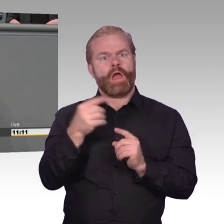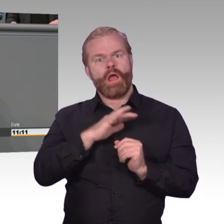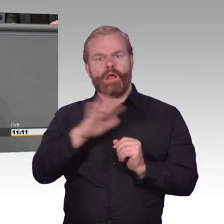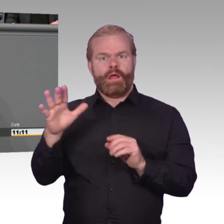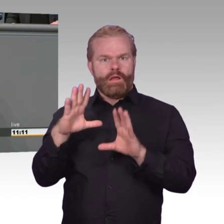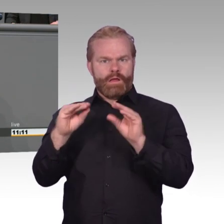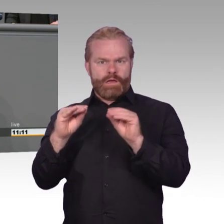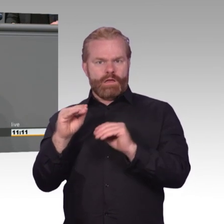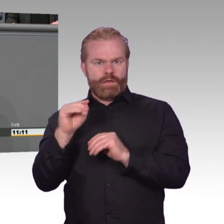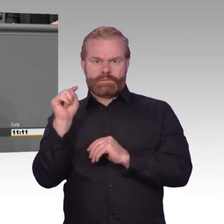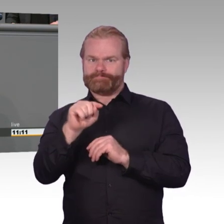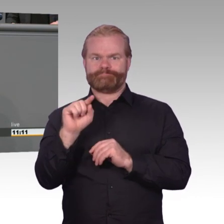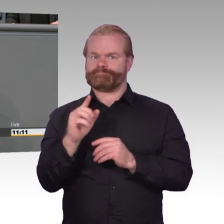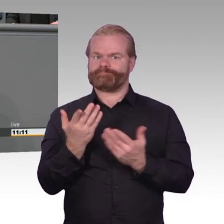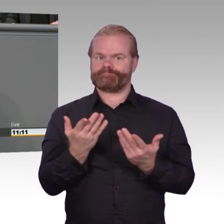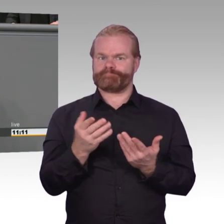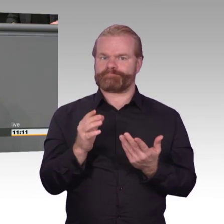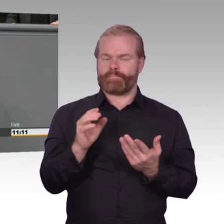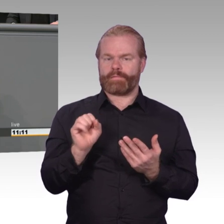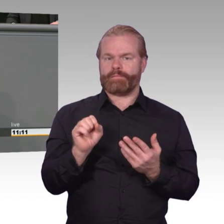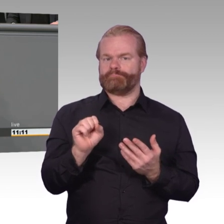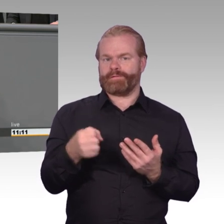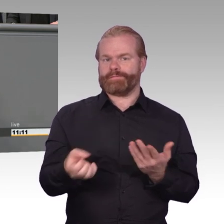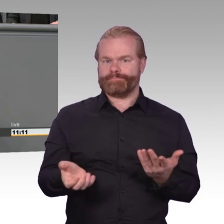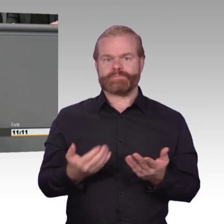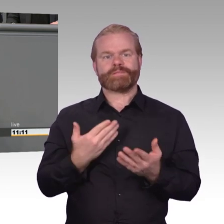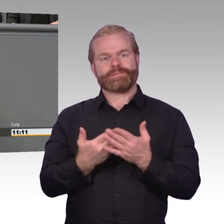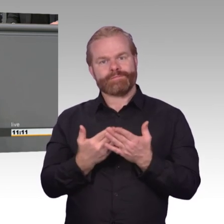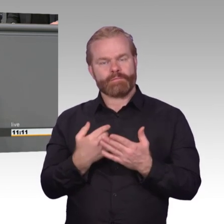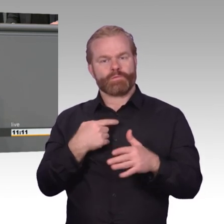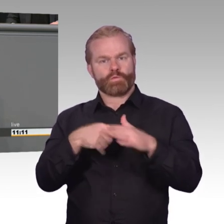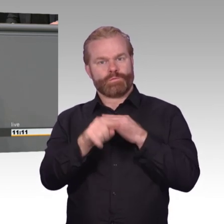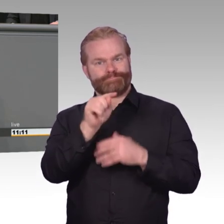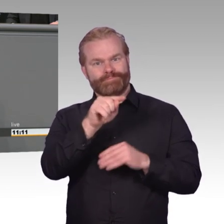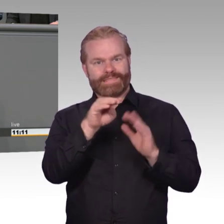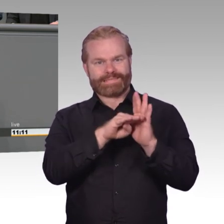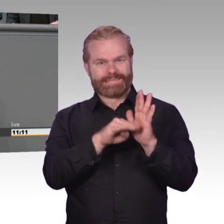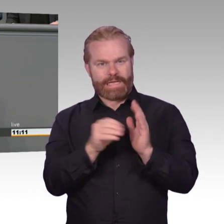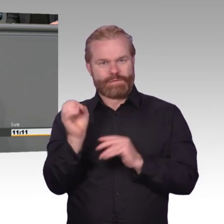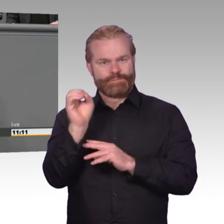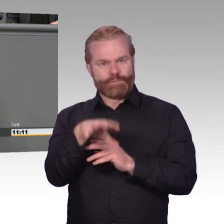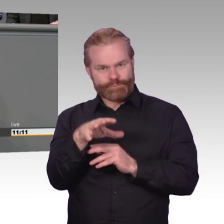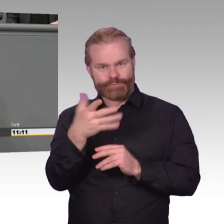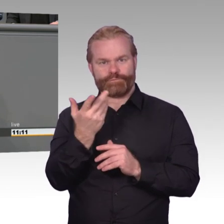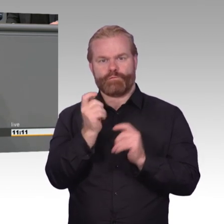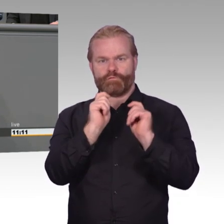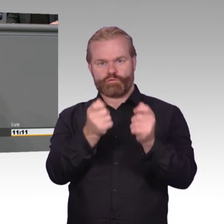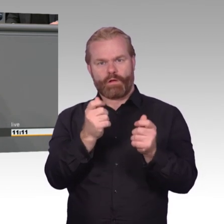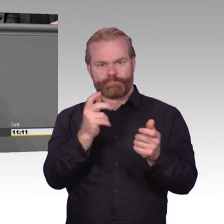Kommunikation verschlüsselt abläuft, Ende zu Ende, sicher, abhörsicher, dann kann sich auch diejenigen sicher sein, vertraulich zu kommunizieren,